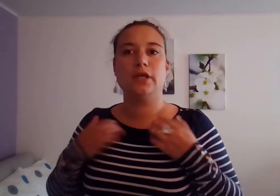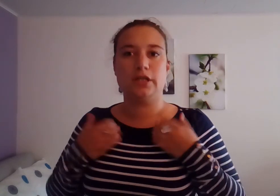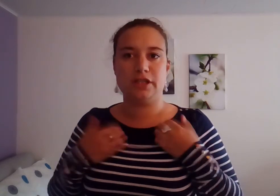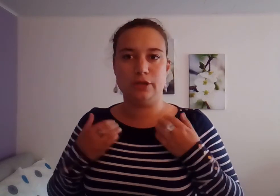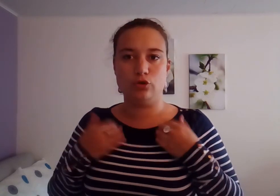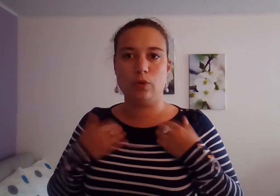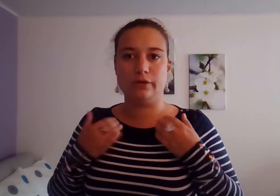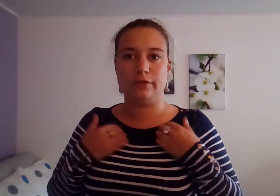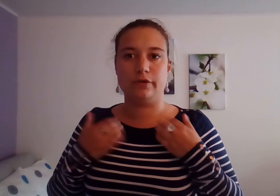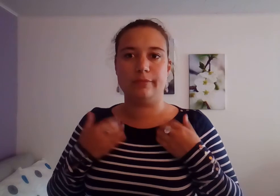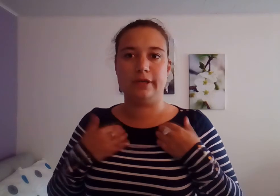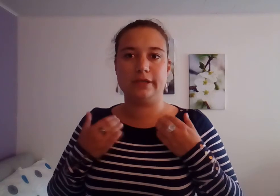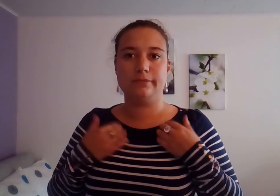J'ai le droit d'en avoir marre.